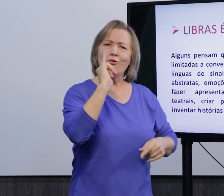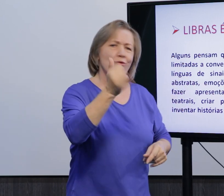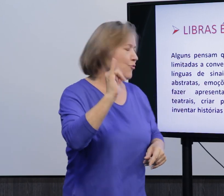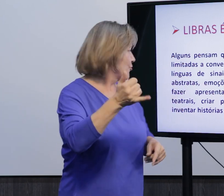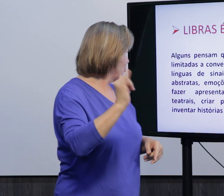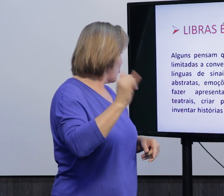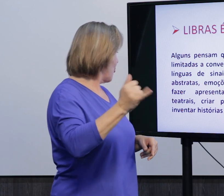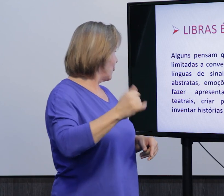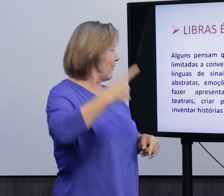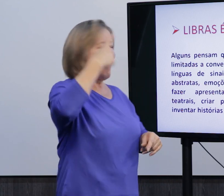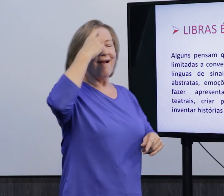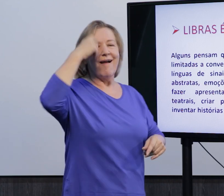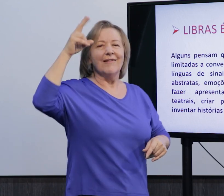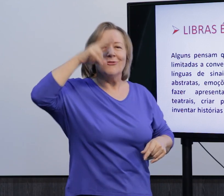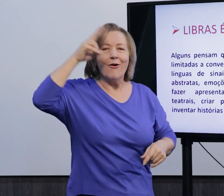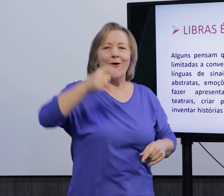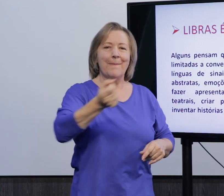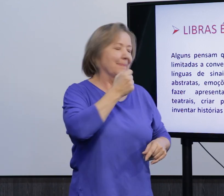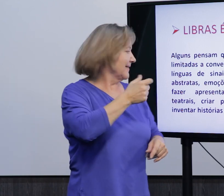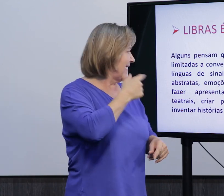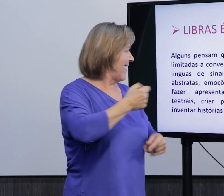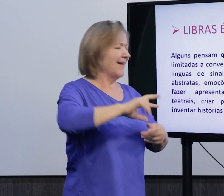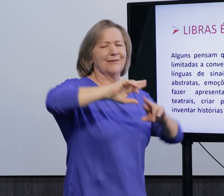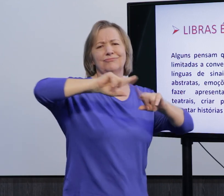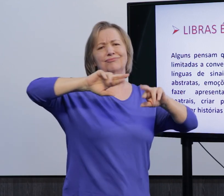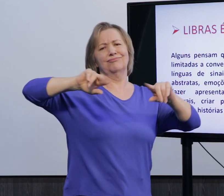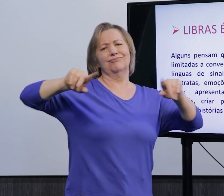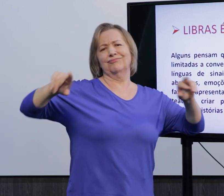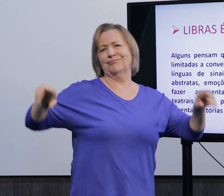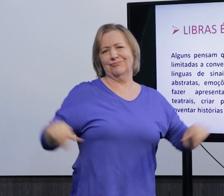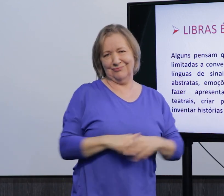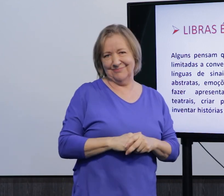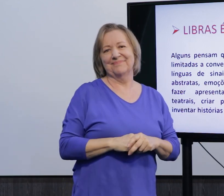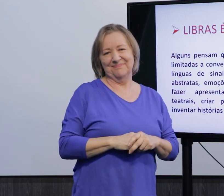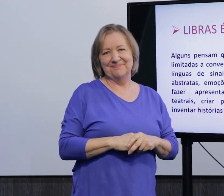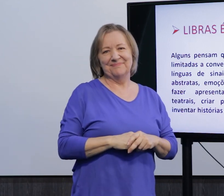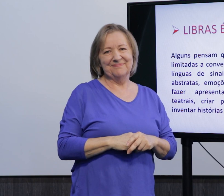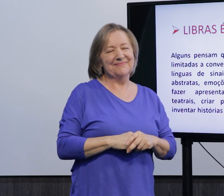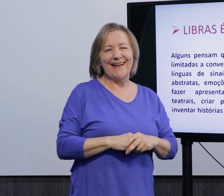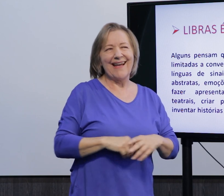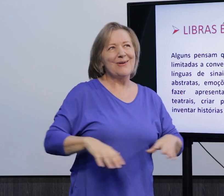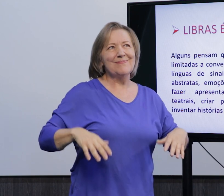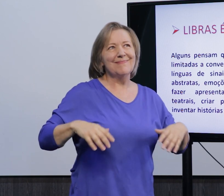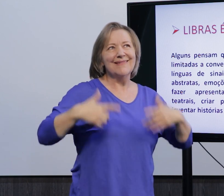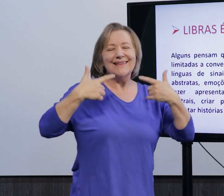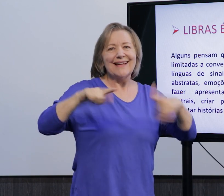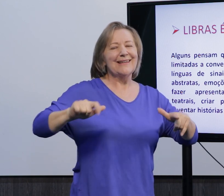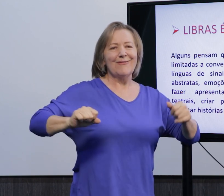contar poesia, histórias, músicas, né, piadas. Enfim, poderíamos fazer tudo também. É uma